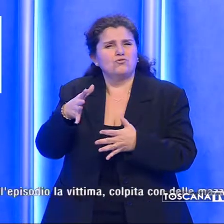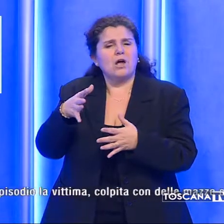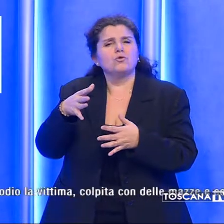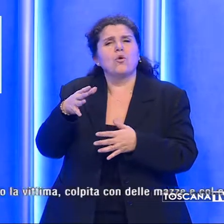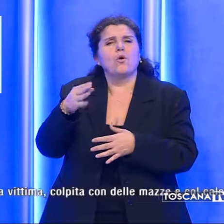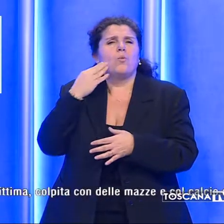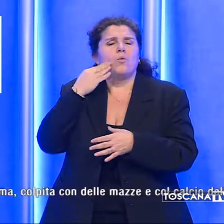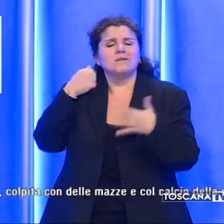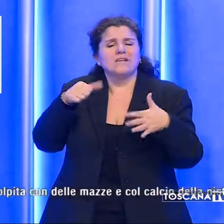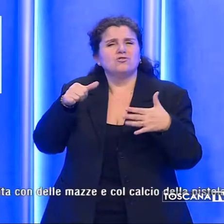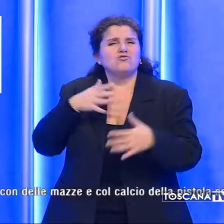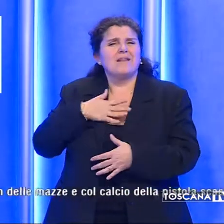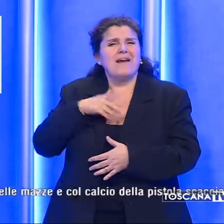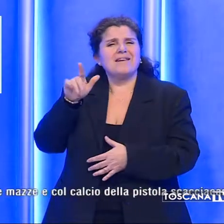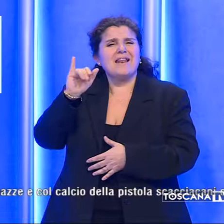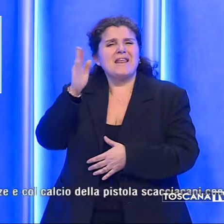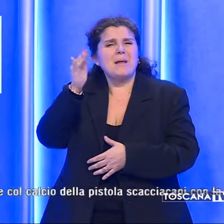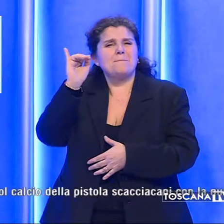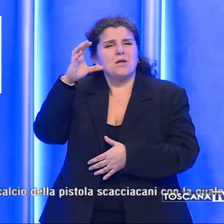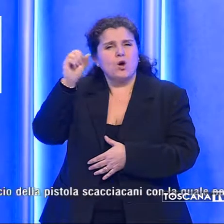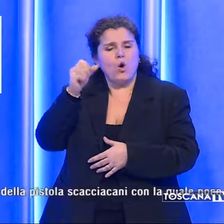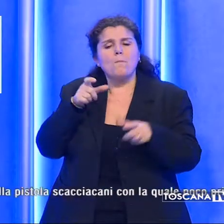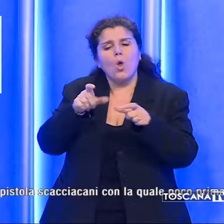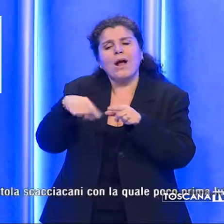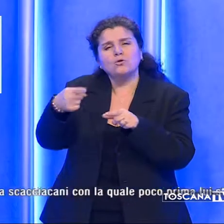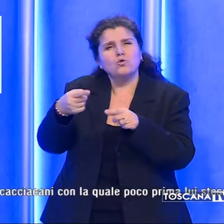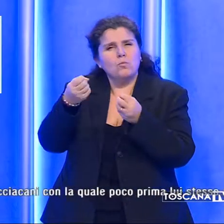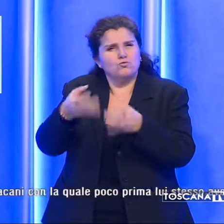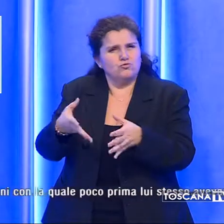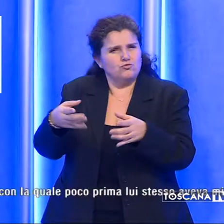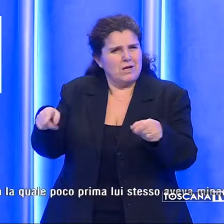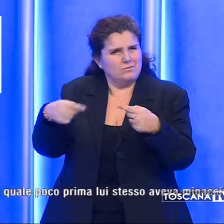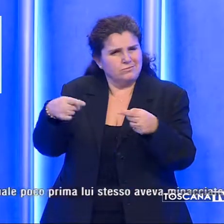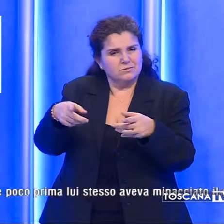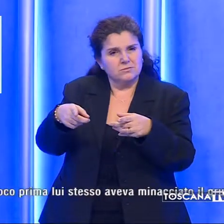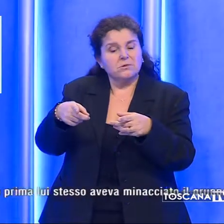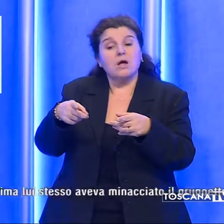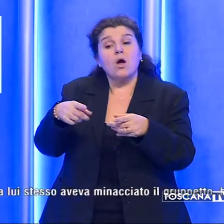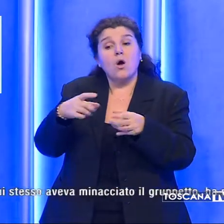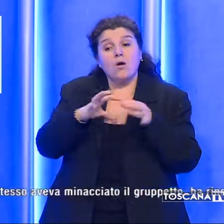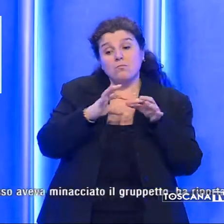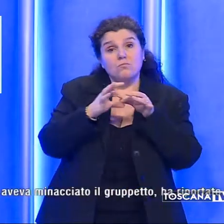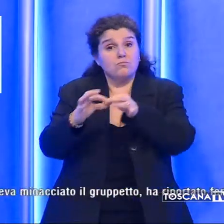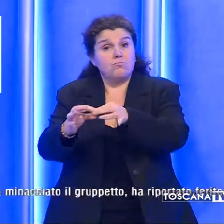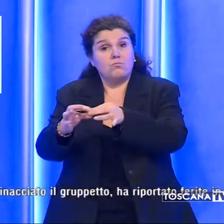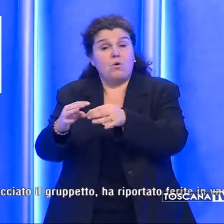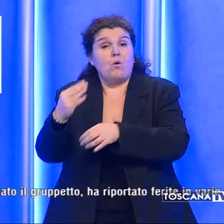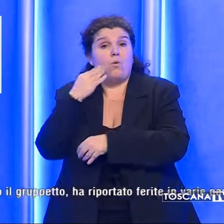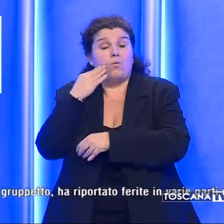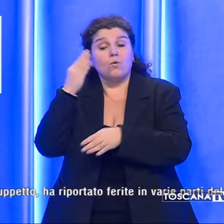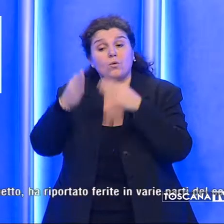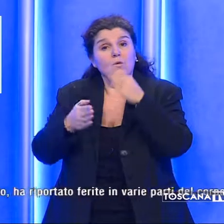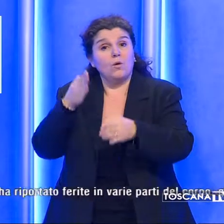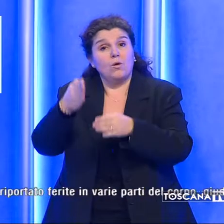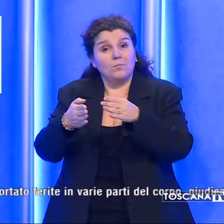sedicenne libico, bloccato poco dopo il fatto. A seguito dell'episodio la vittima, colpita con